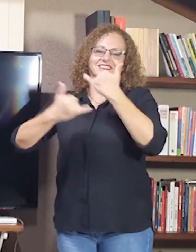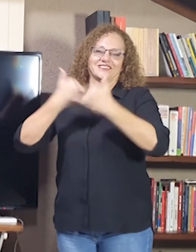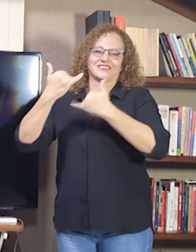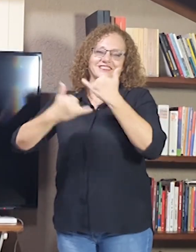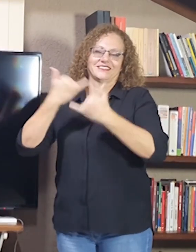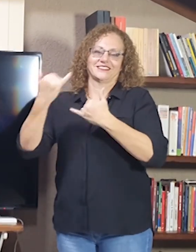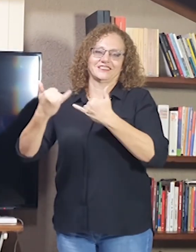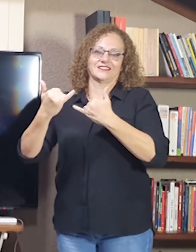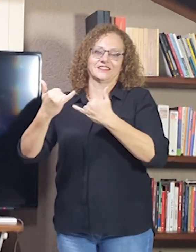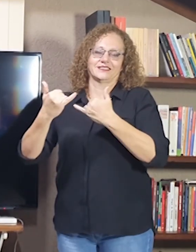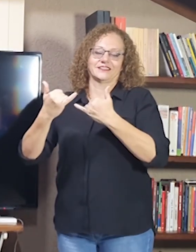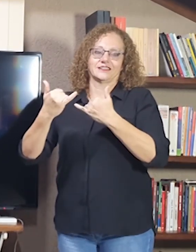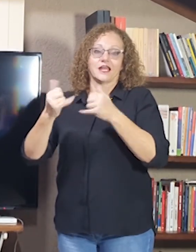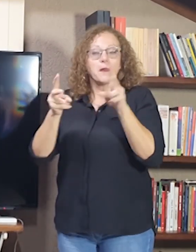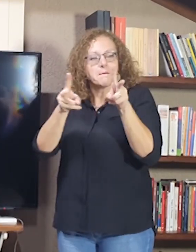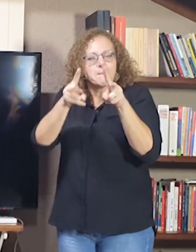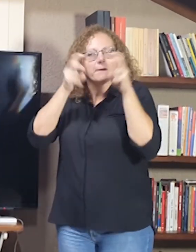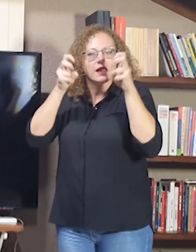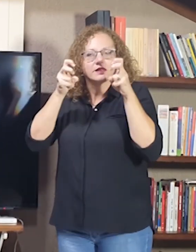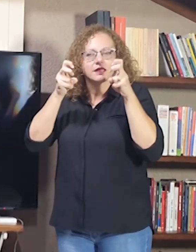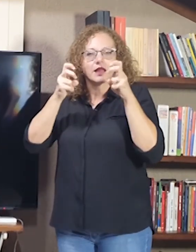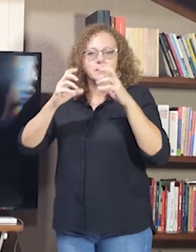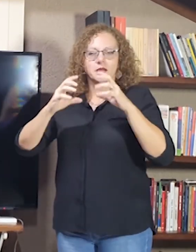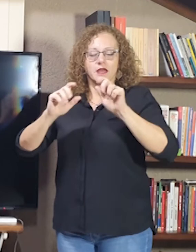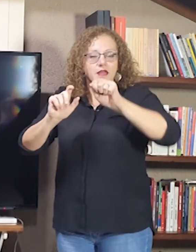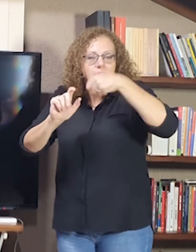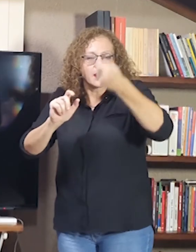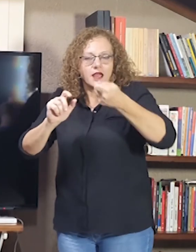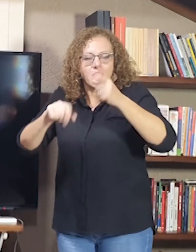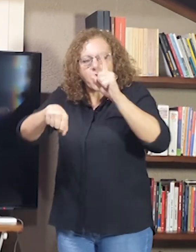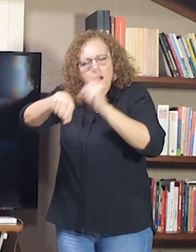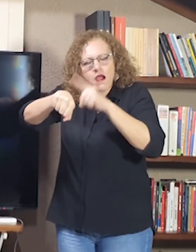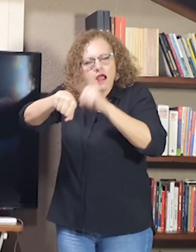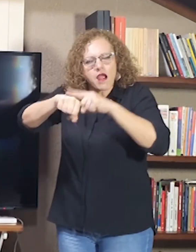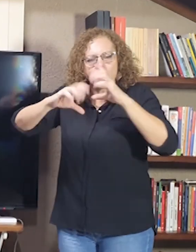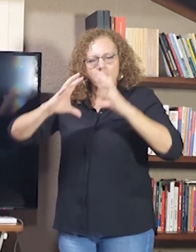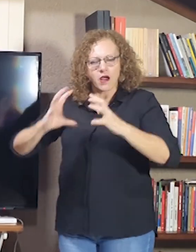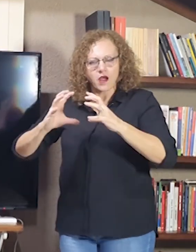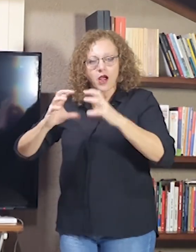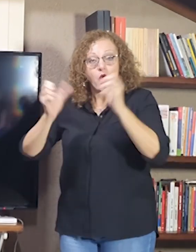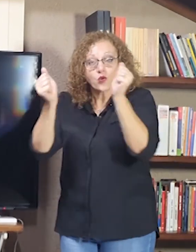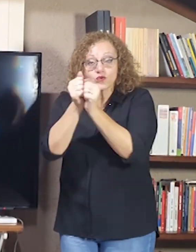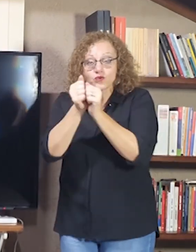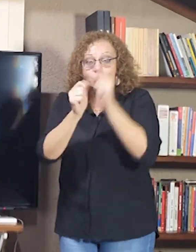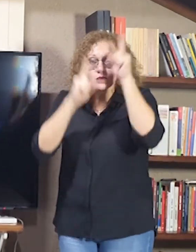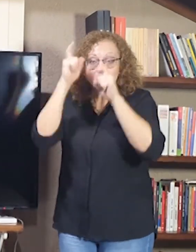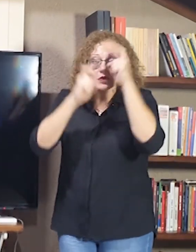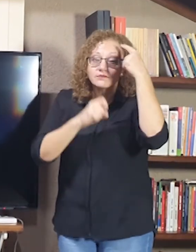Bola brincar. Então, Bola. Olha a minha expressão.